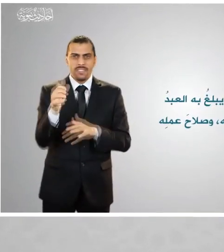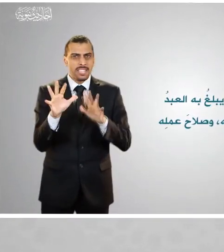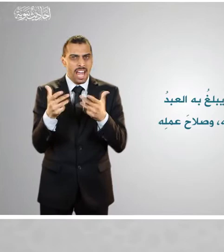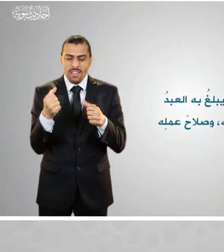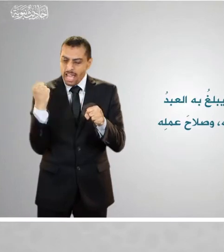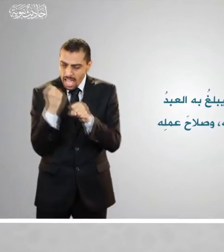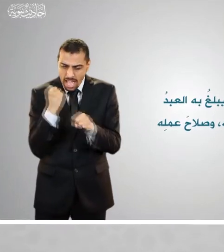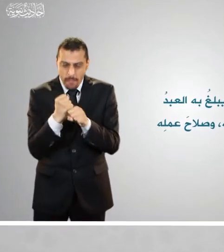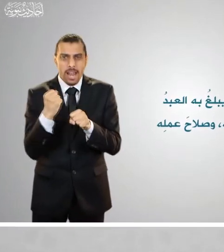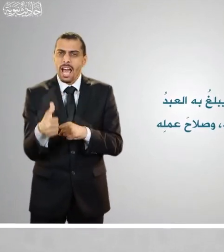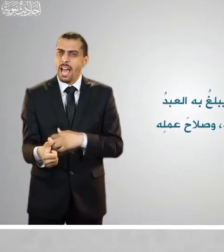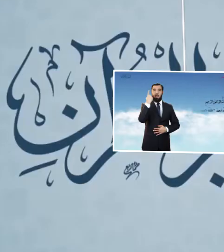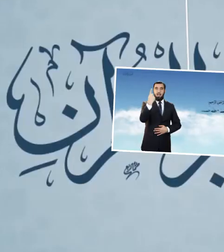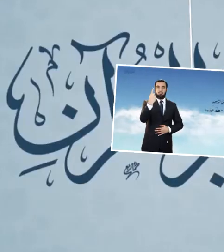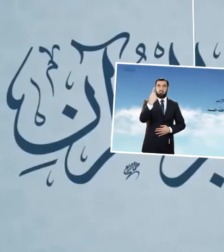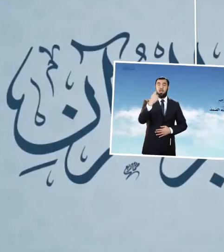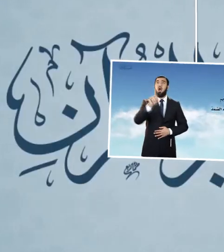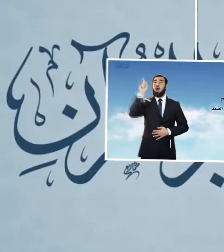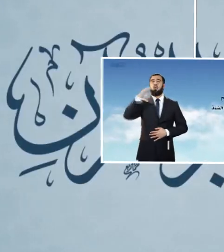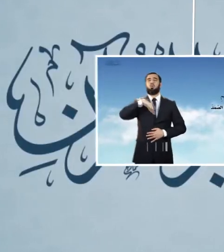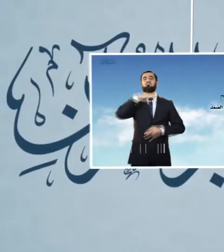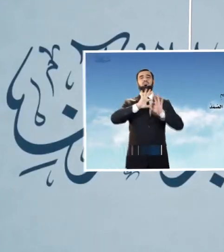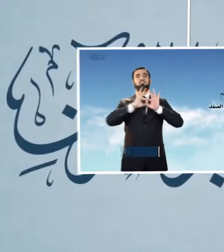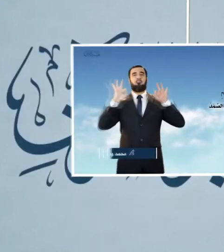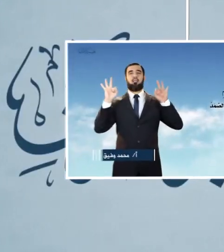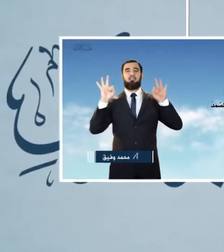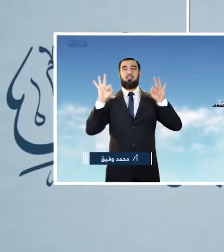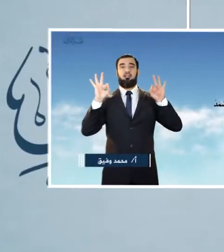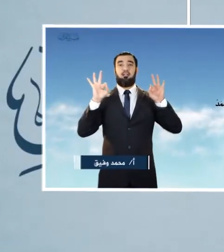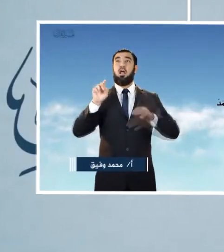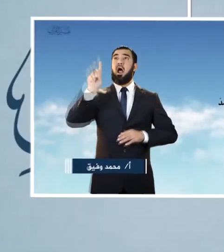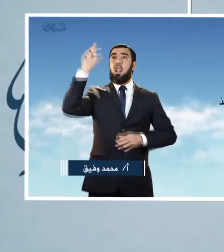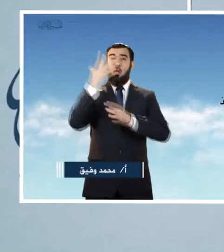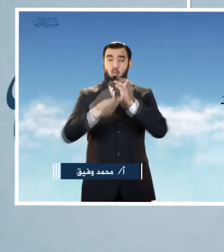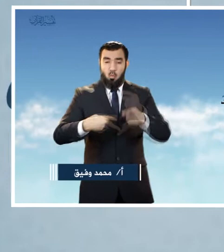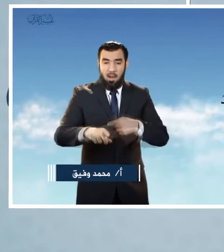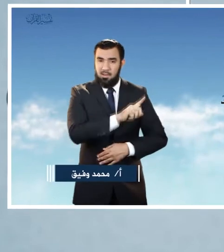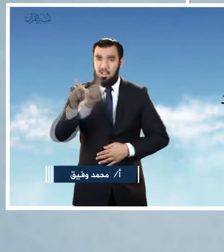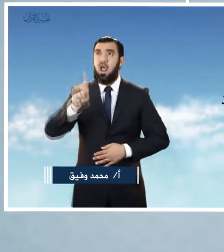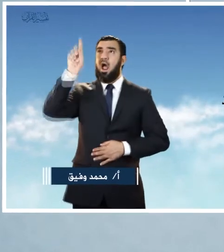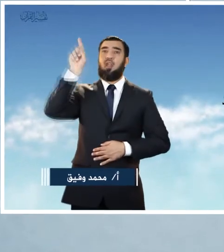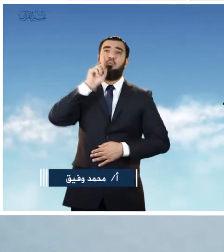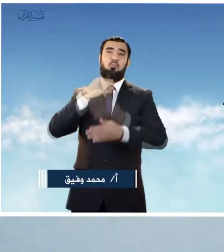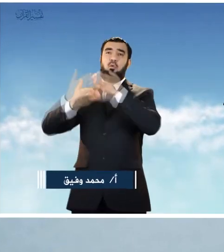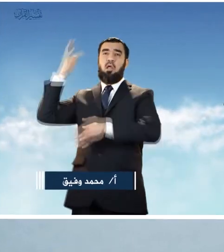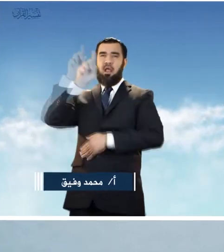وصلاح عمله الله الصمد لم يلد ولم يولد ولم